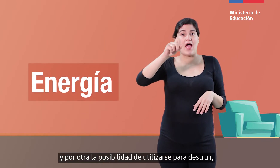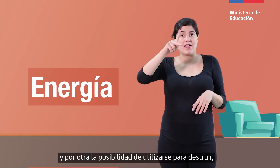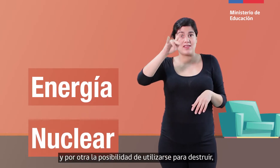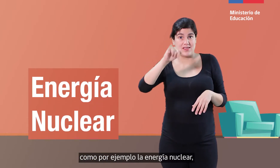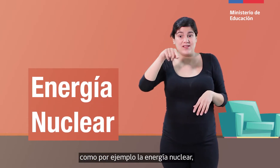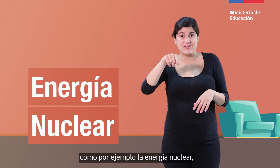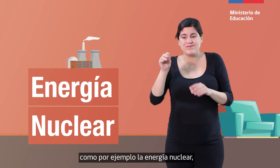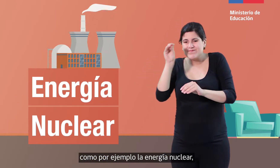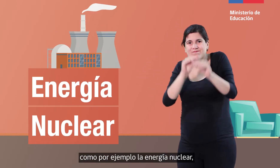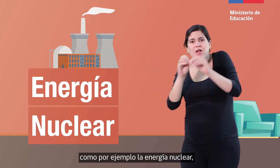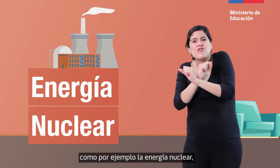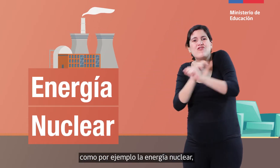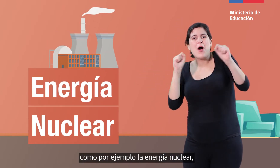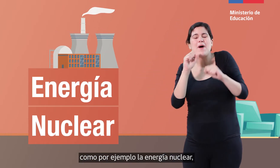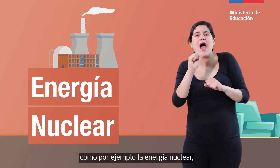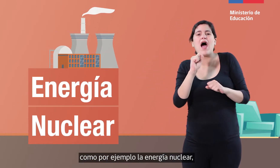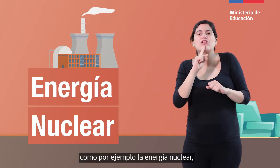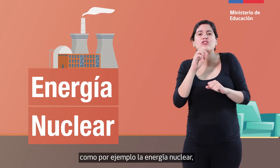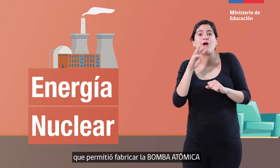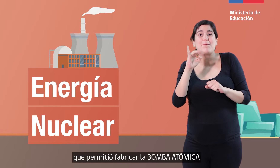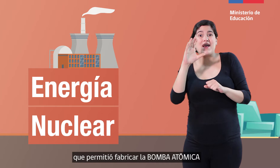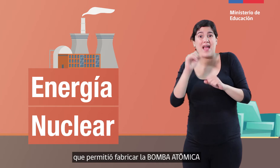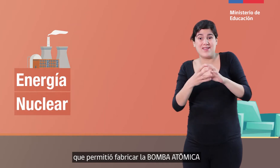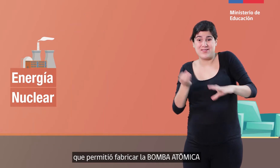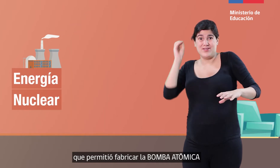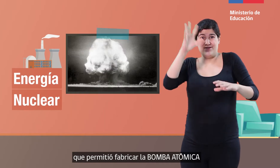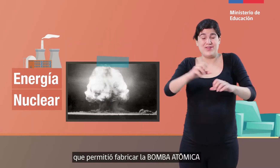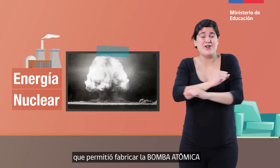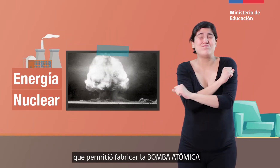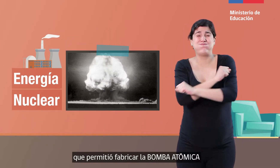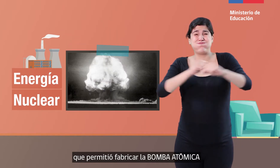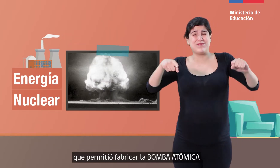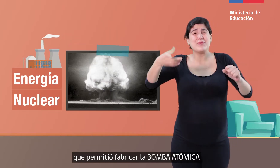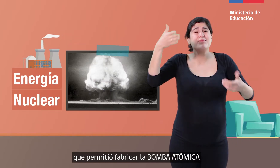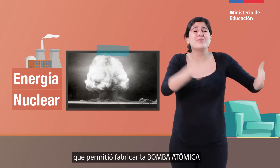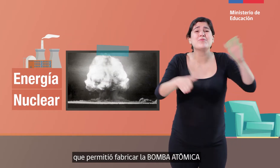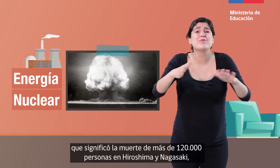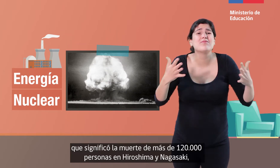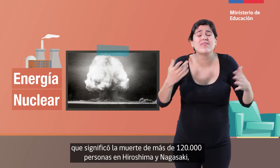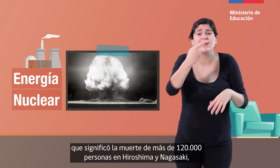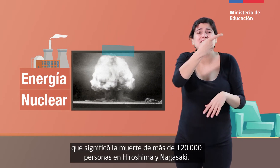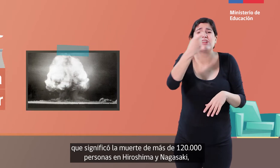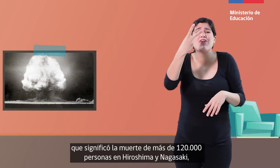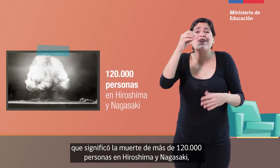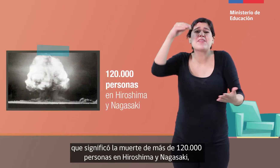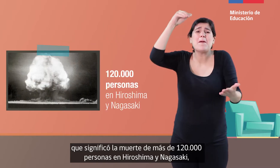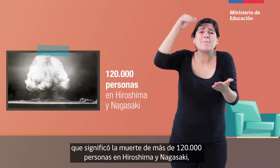Como por ejemplo la energía nuclear, que permitió fabricar la bomba atómica, que significó la muerte de